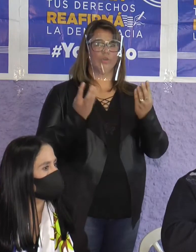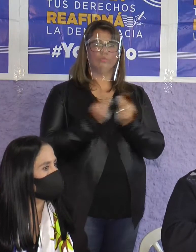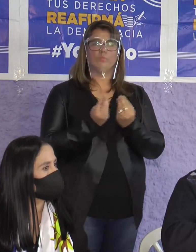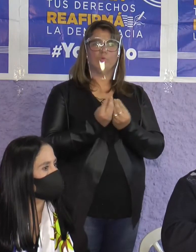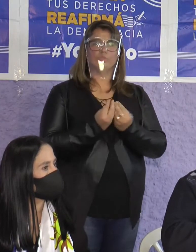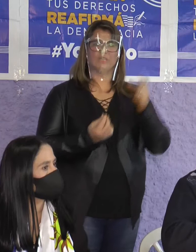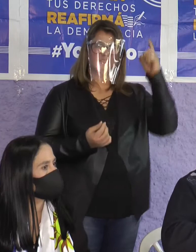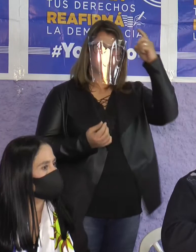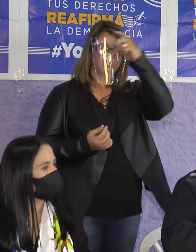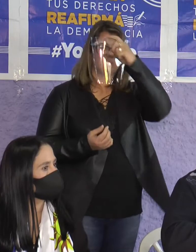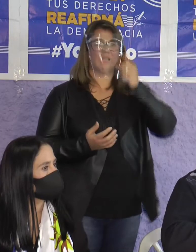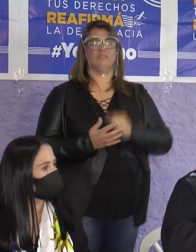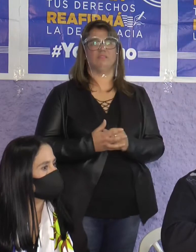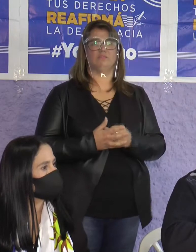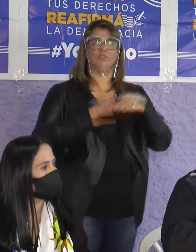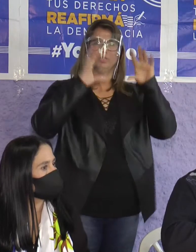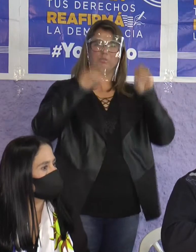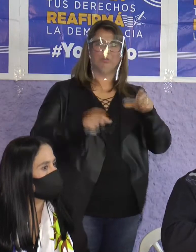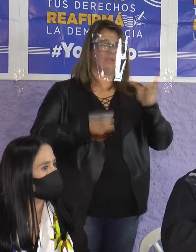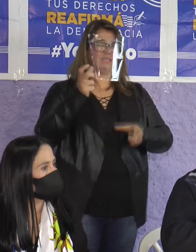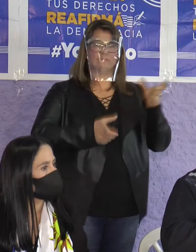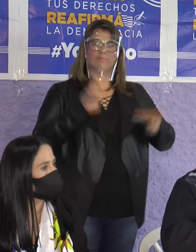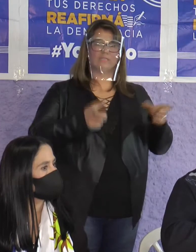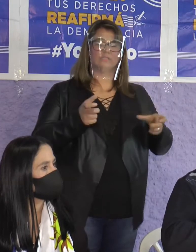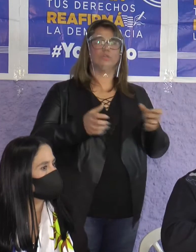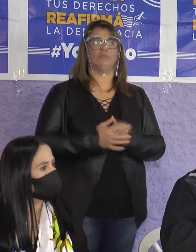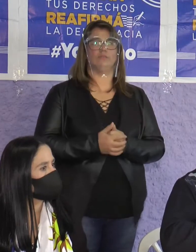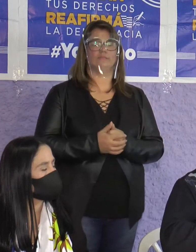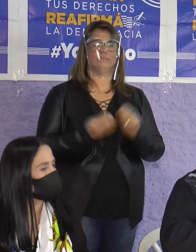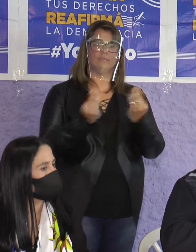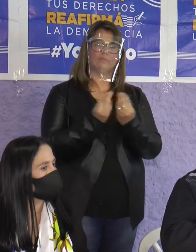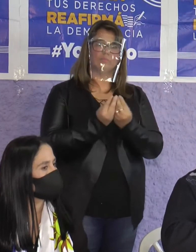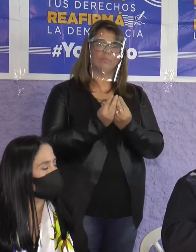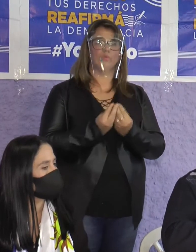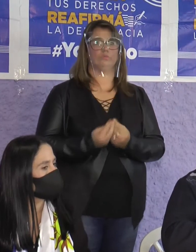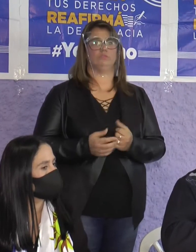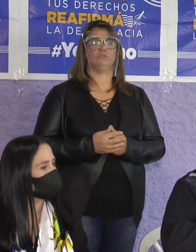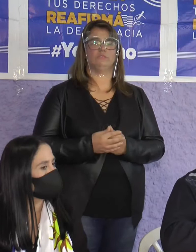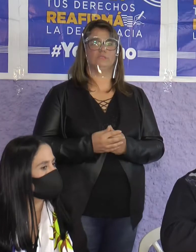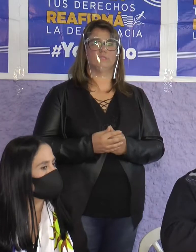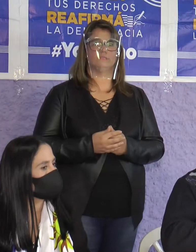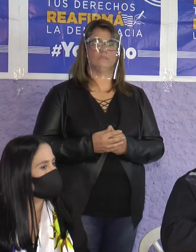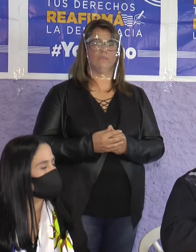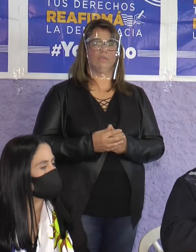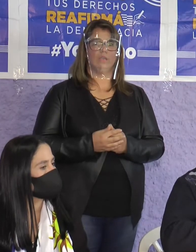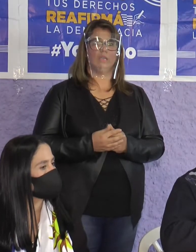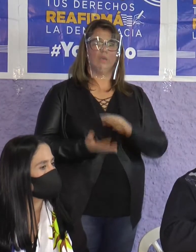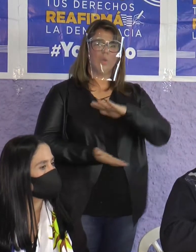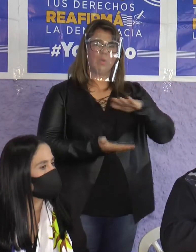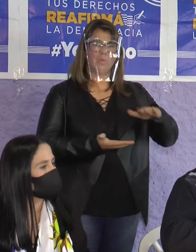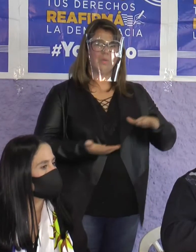a los medios de comunicación donde se nos fue negada la posibilidad en muchas oportunidades de